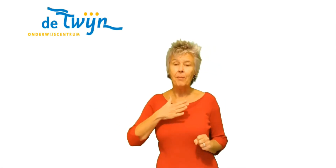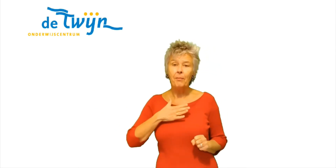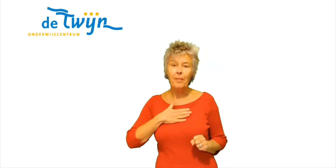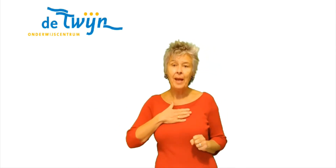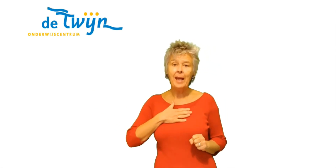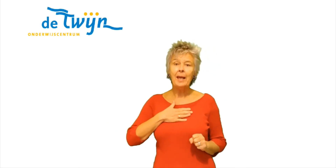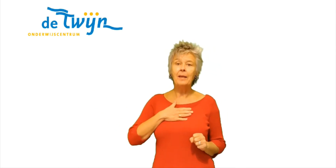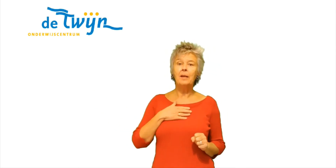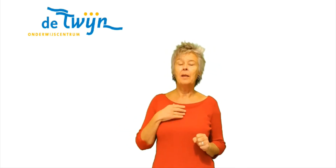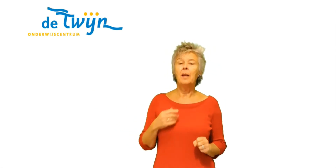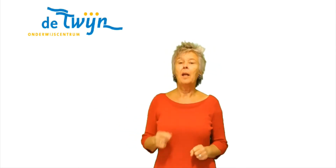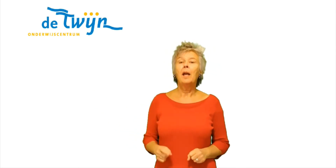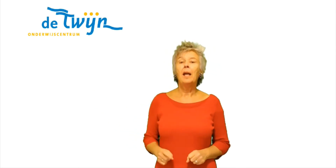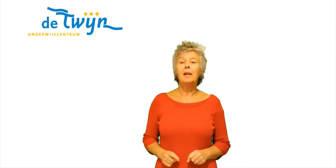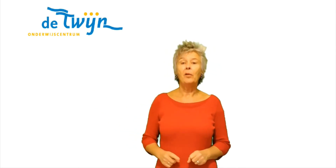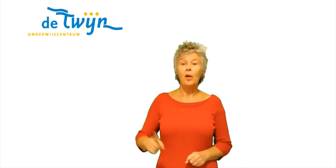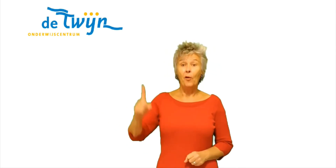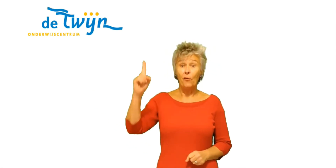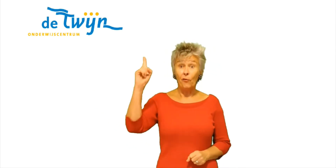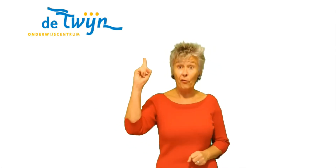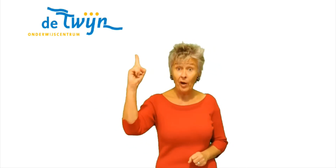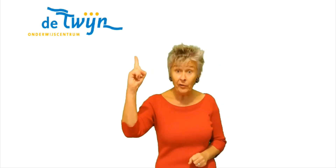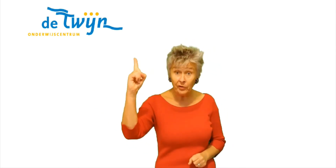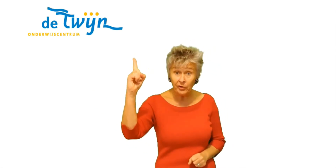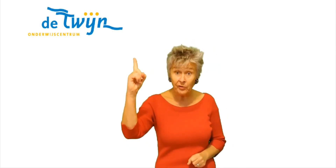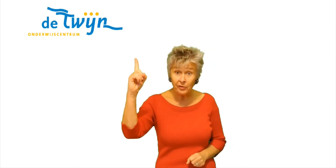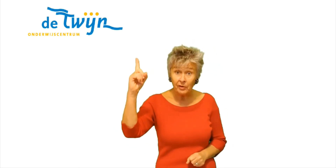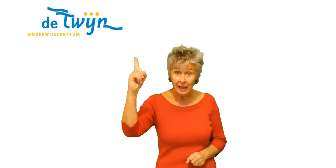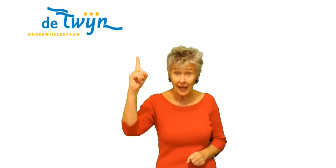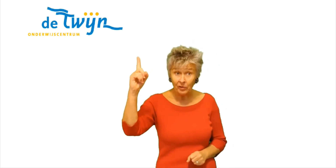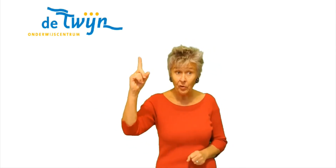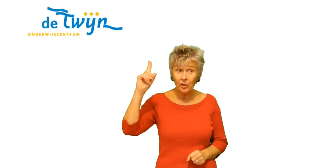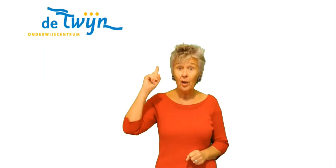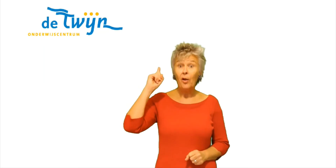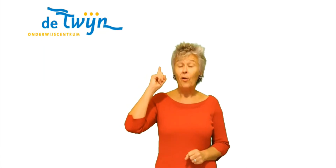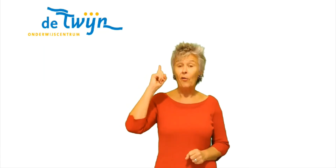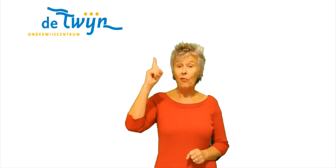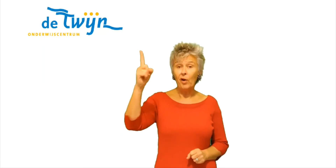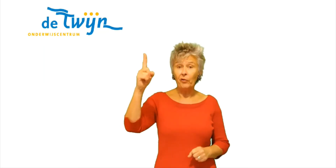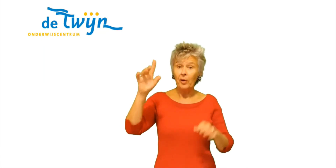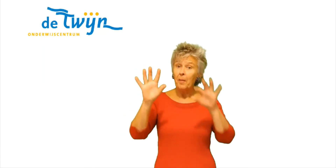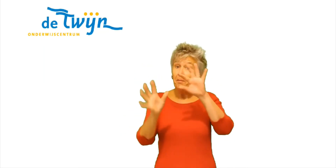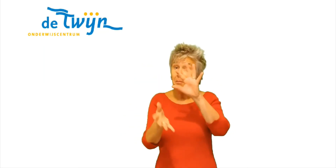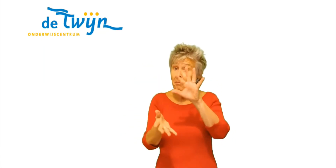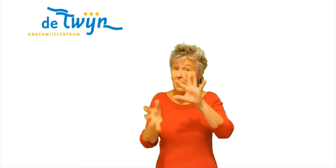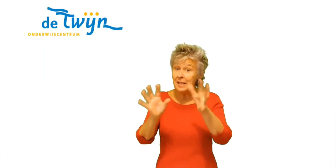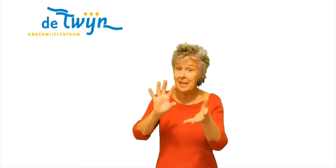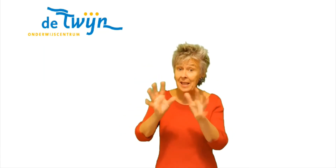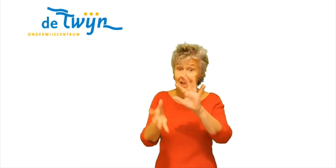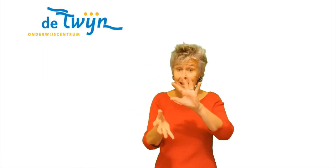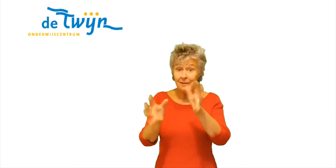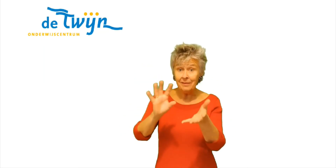mij En dan Want Nadruk Want Misschien